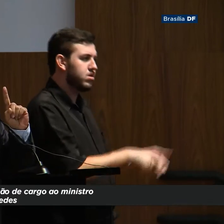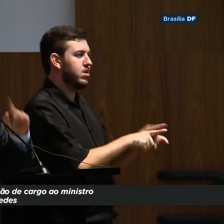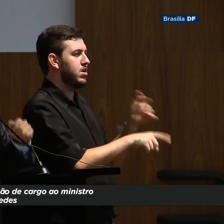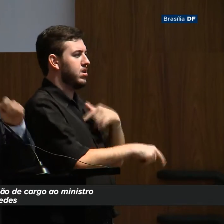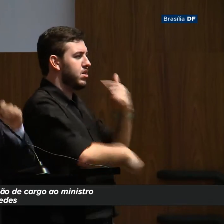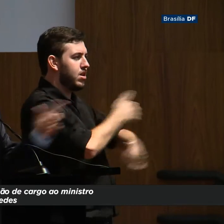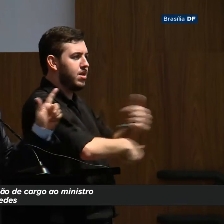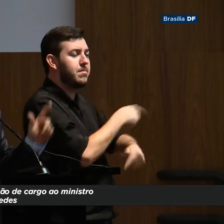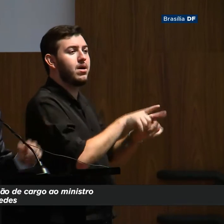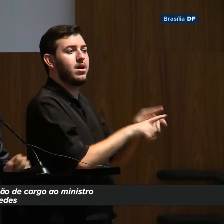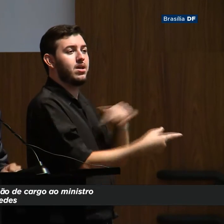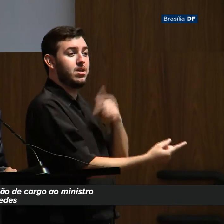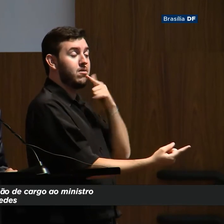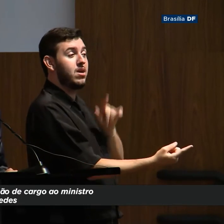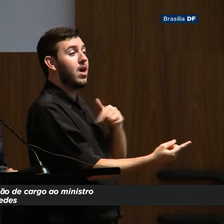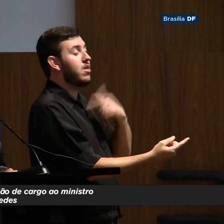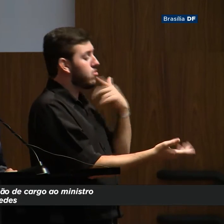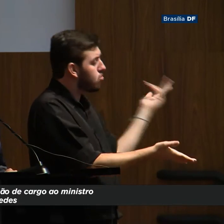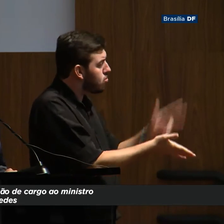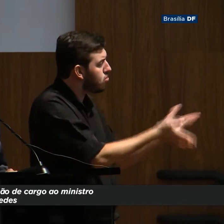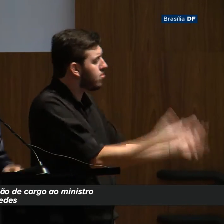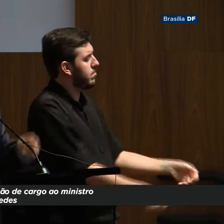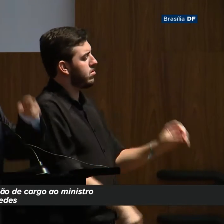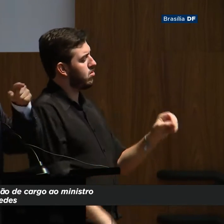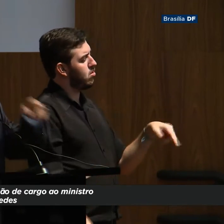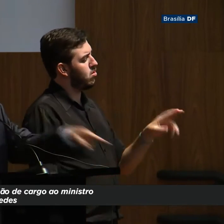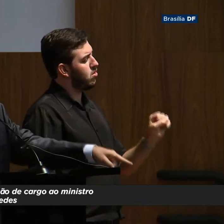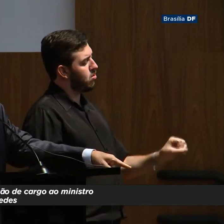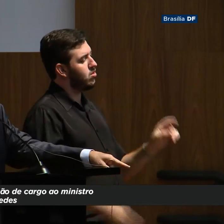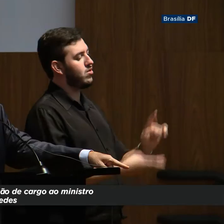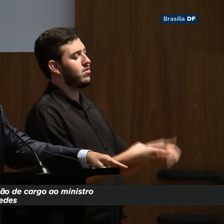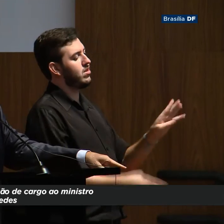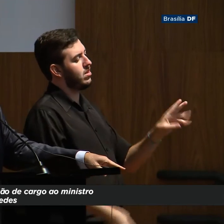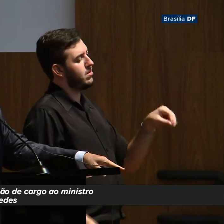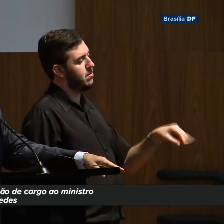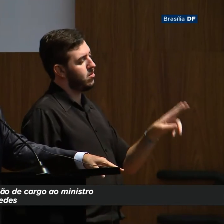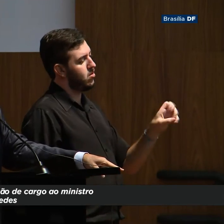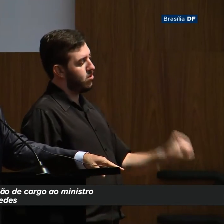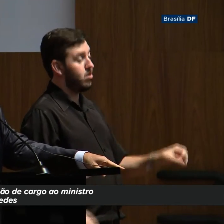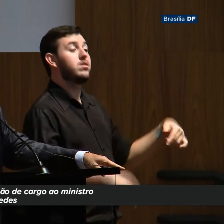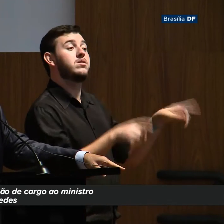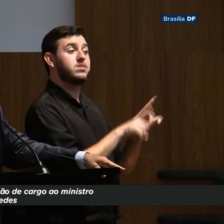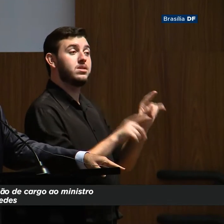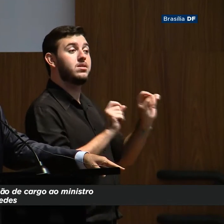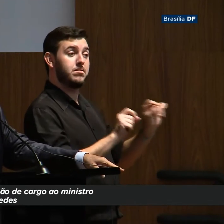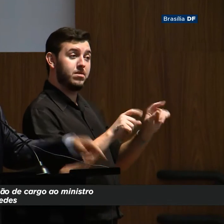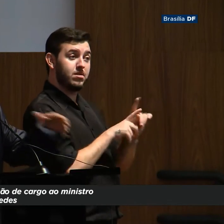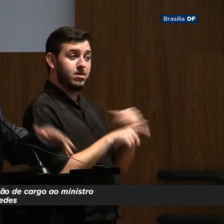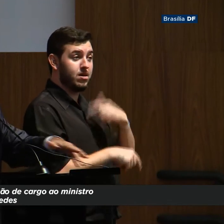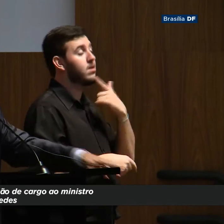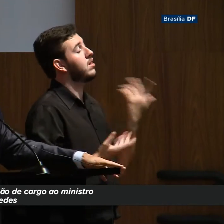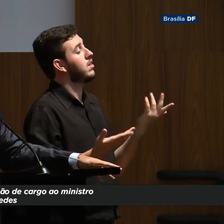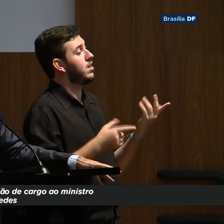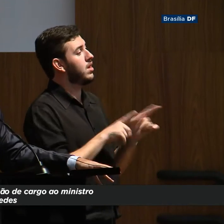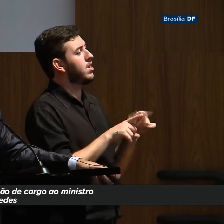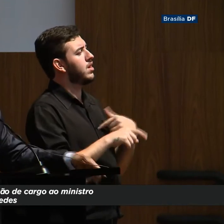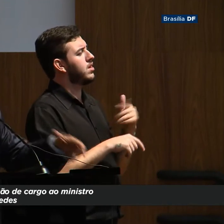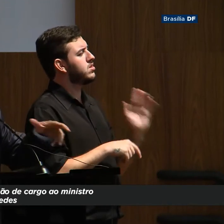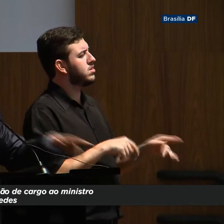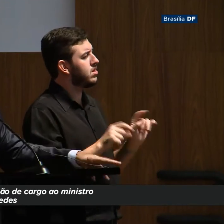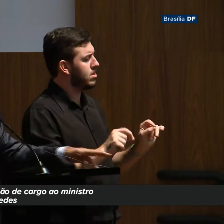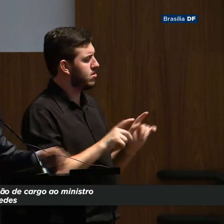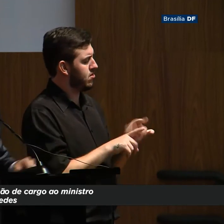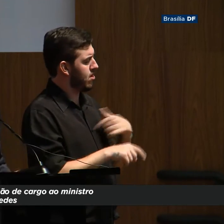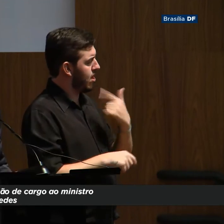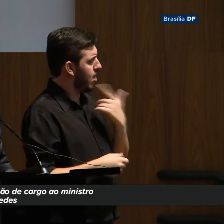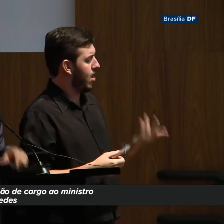bônus da distribuição dos recursos orçamentários e descendo com esses recursos a base que está nos estados e municípios,